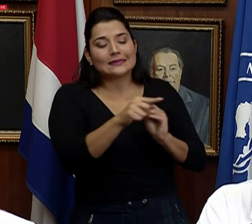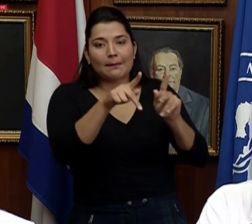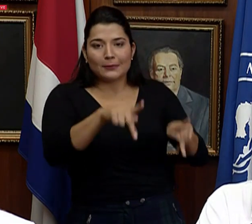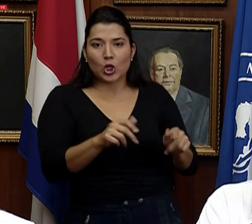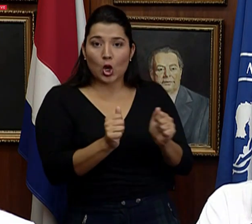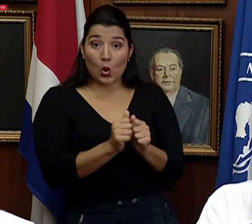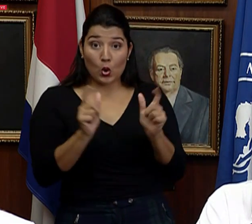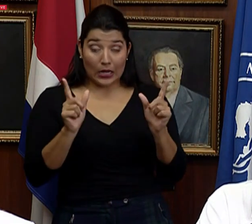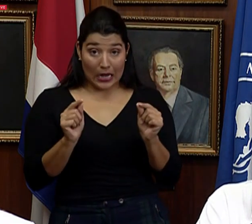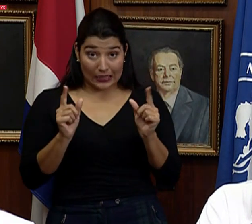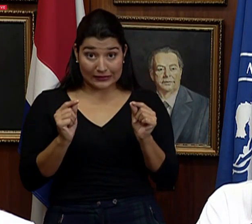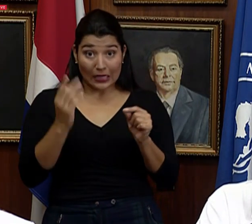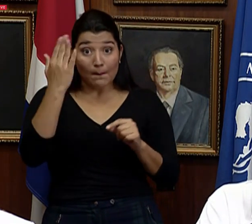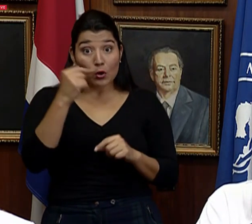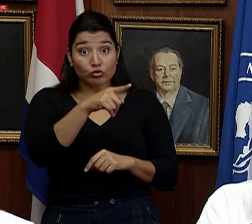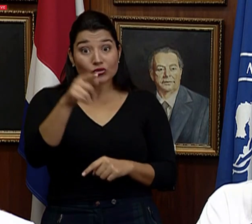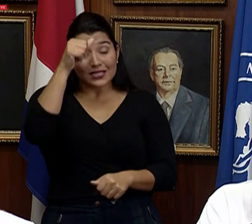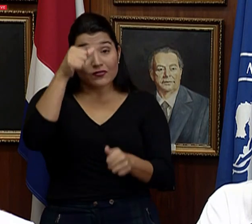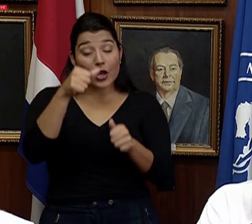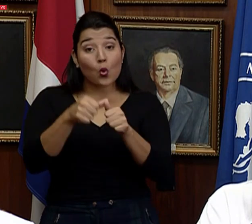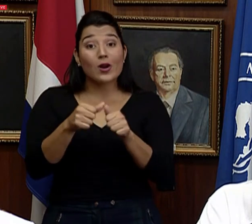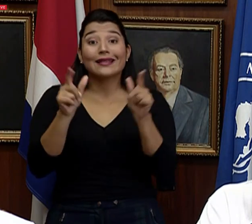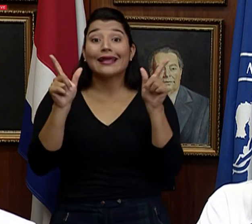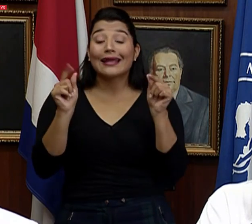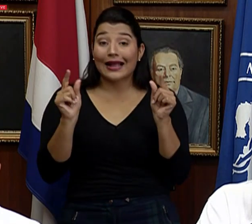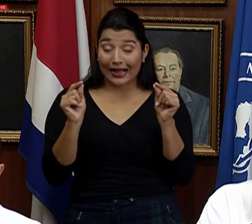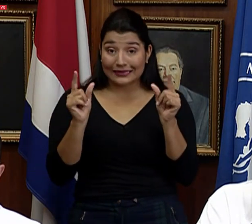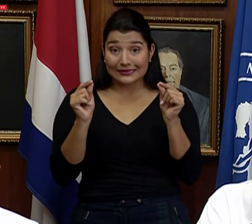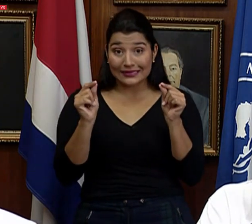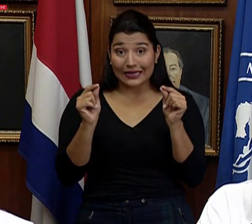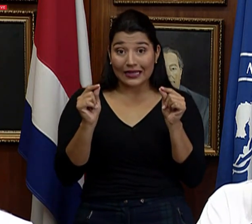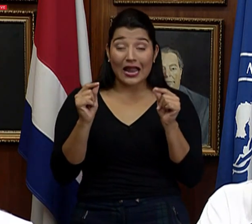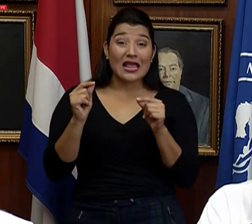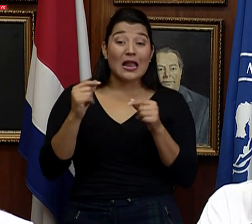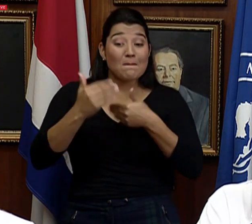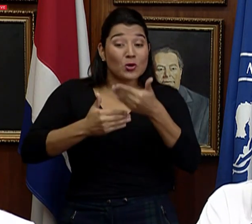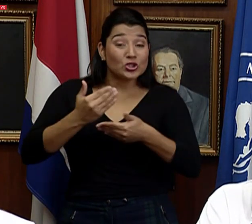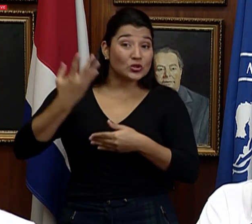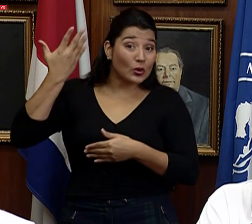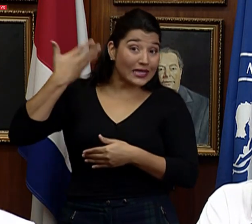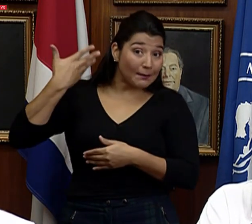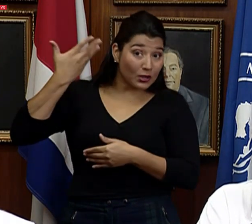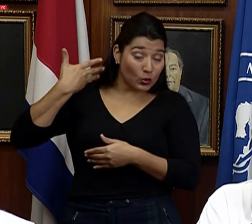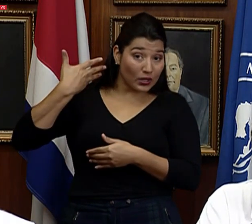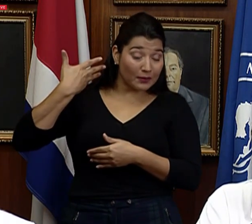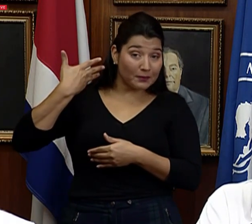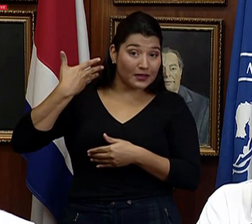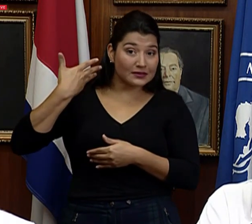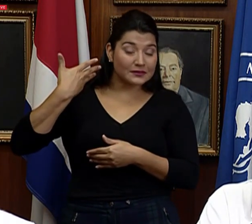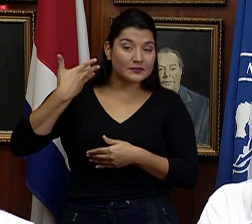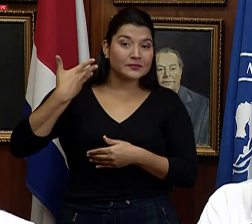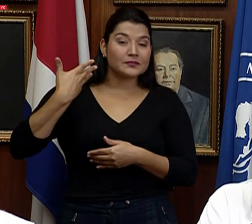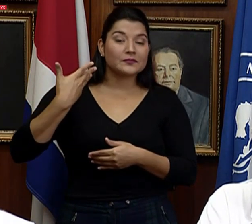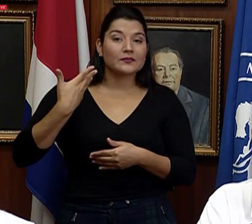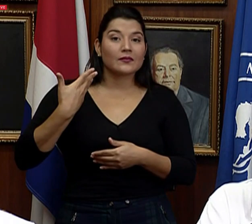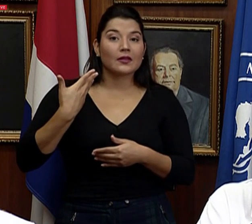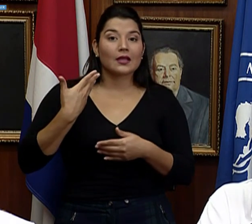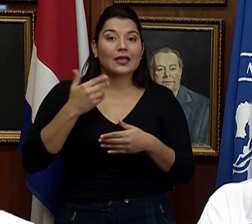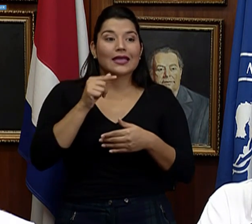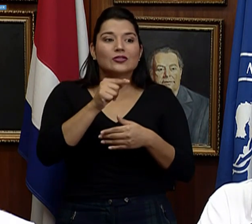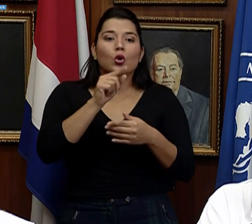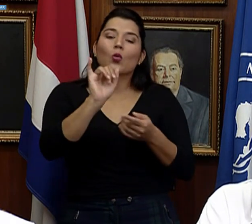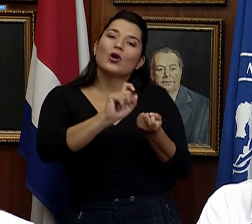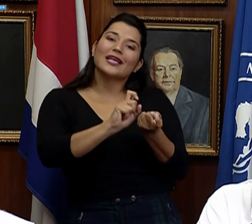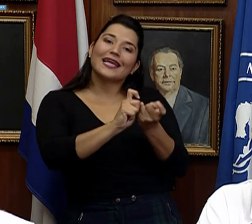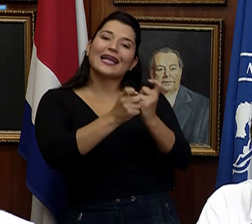cáncer, porque recordemos que el cáncer es un, la quimioterapia modula la fuerza